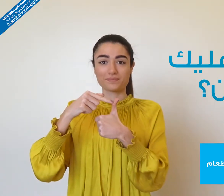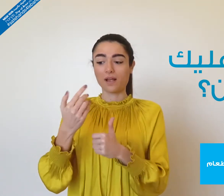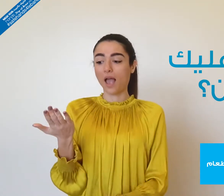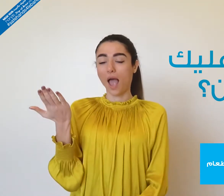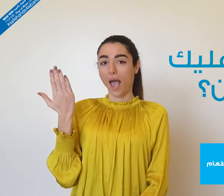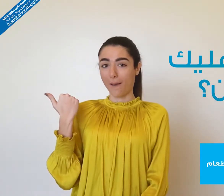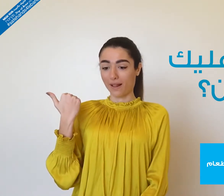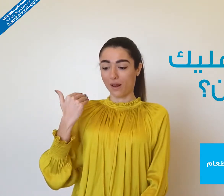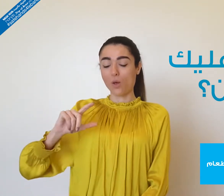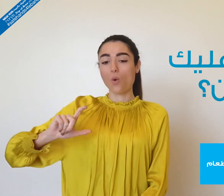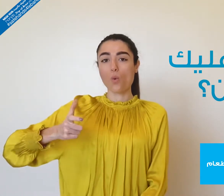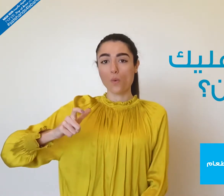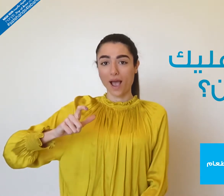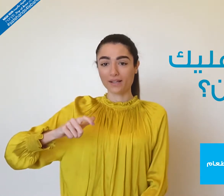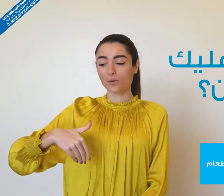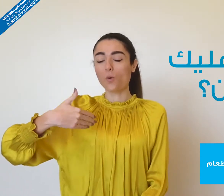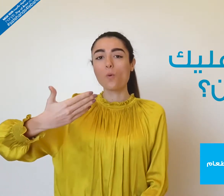قبل وأثناء وبعد إعداد الطعام